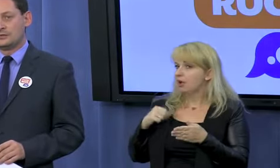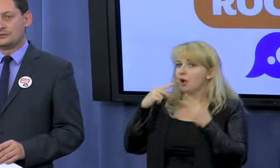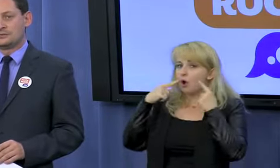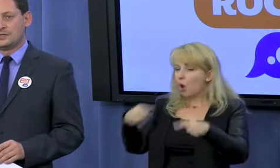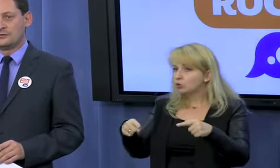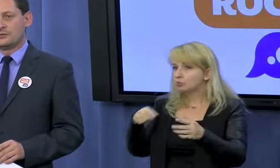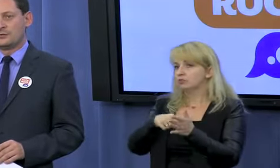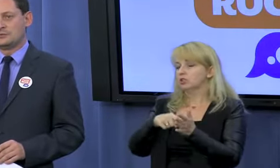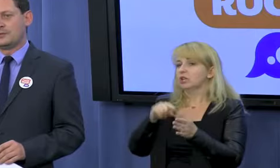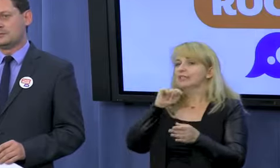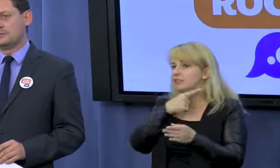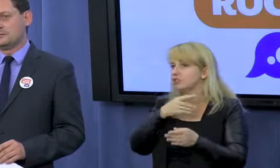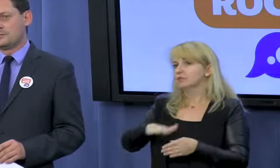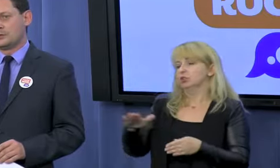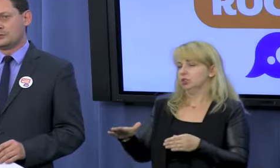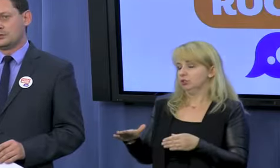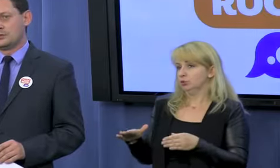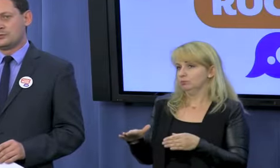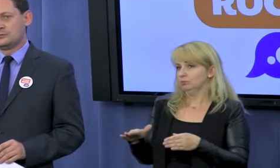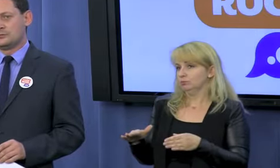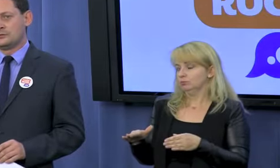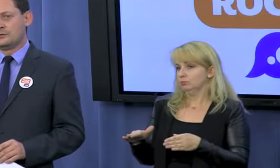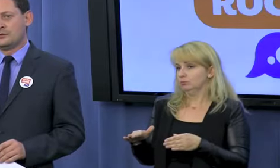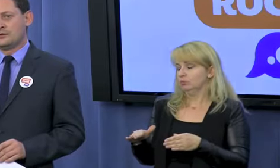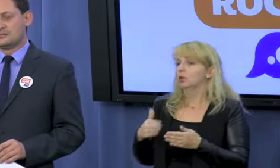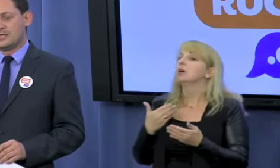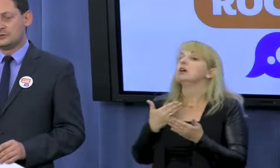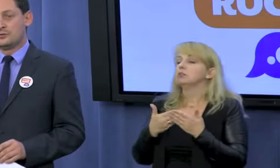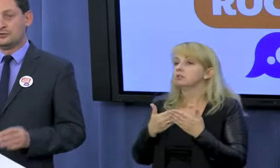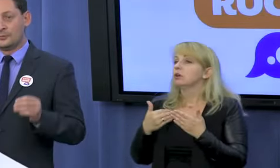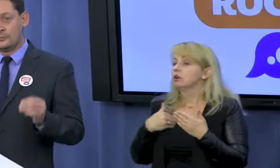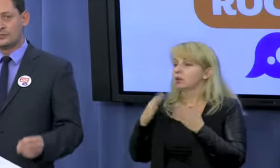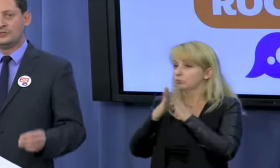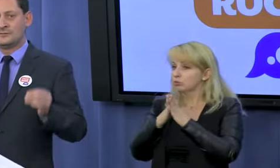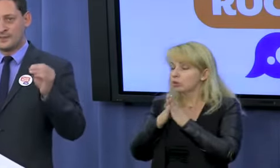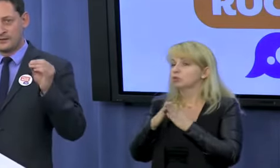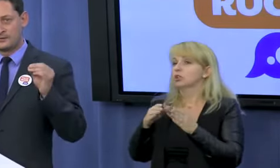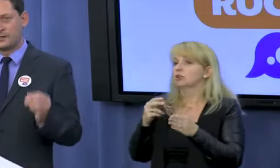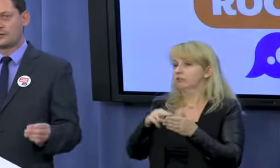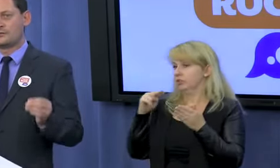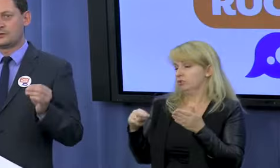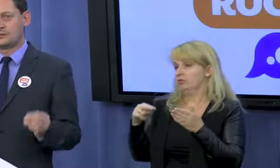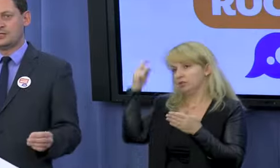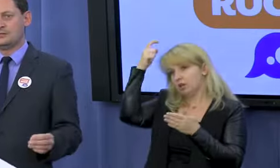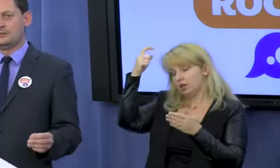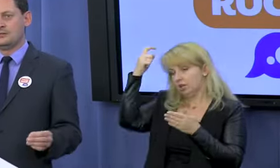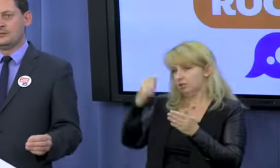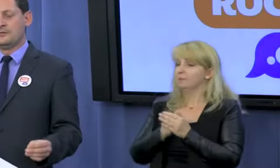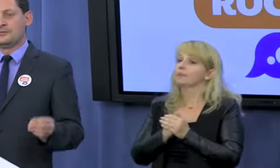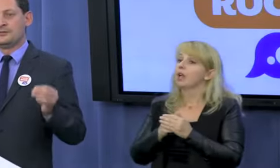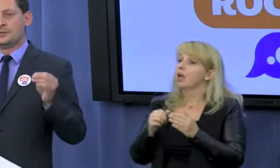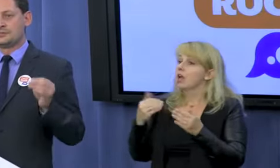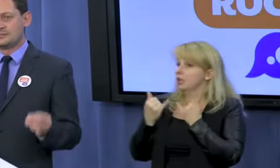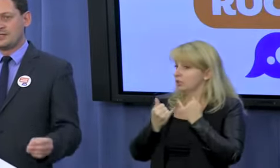odpowiedzialność za ewentualne przypadki, które się po tym dniu zdarzą. Dopóki hierarchowie kościelni